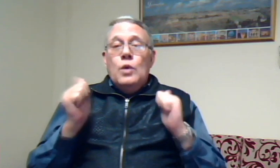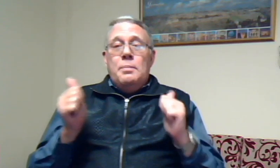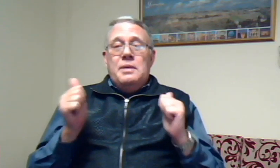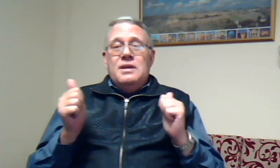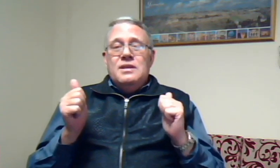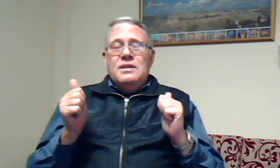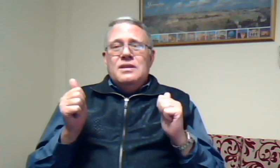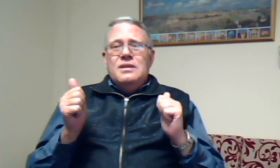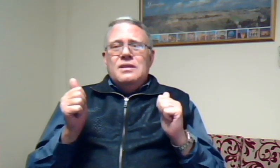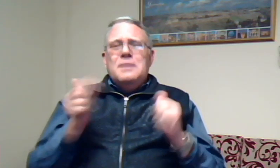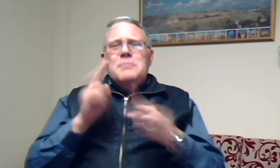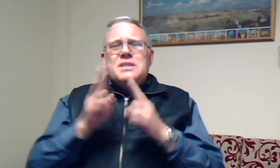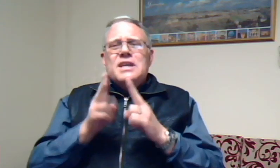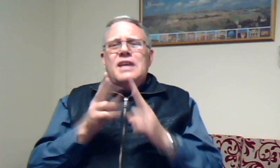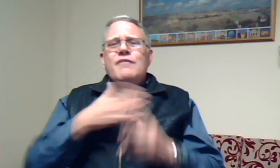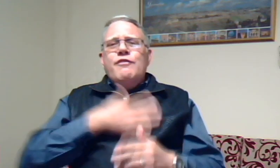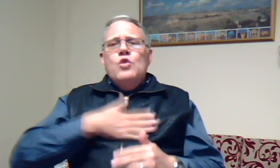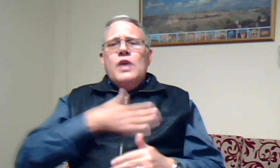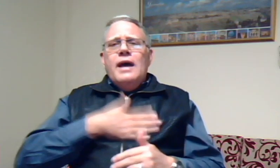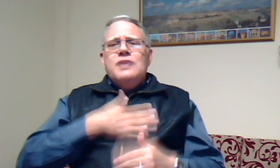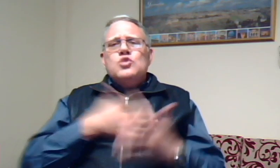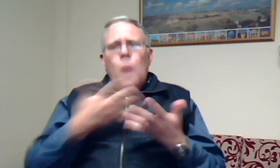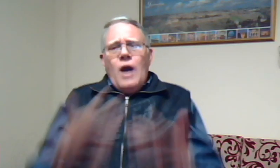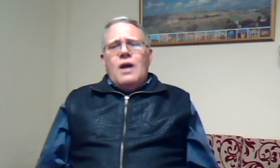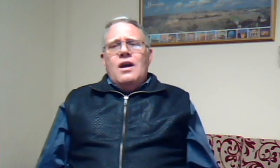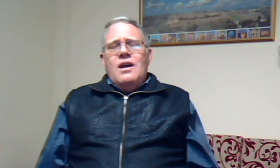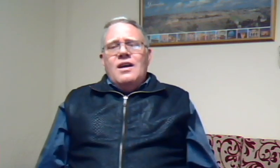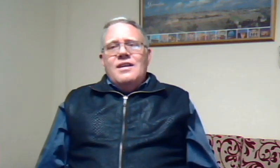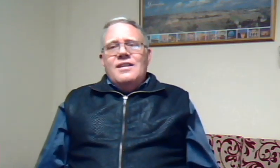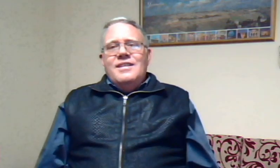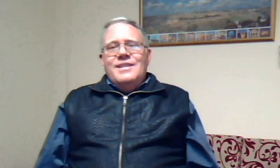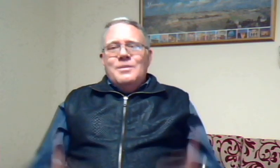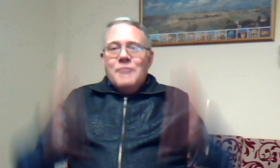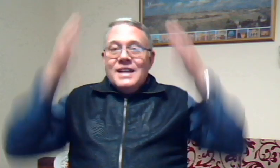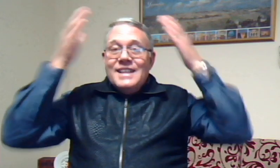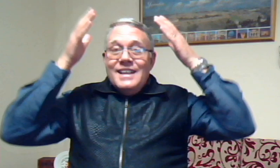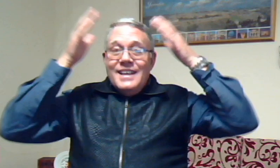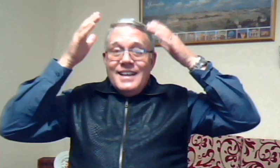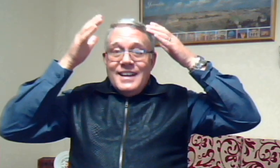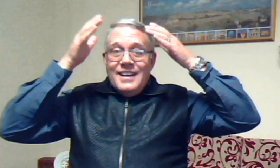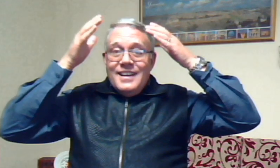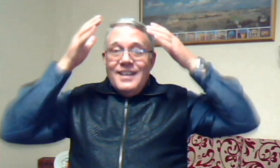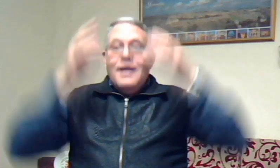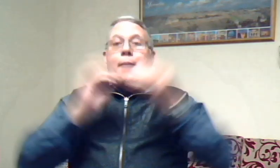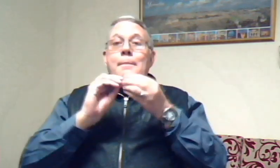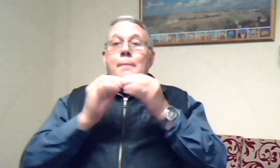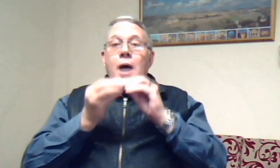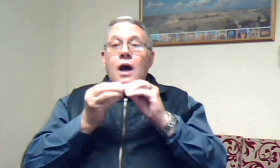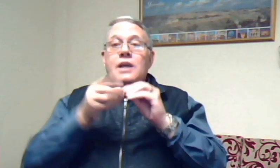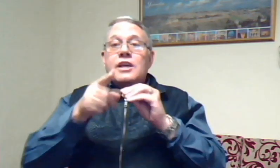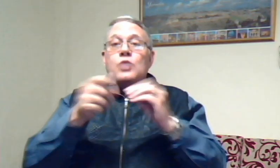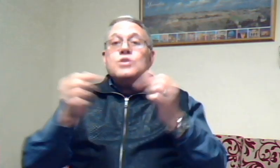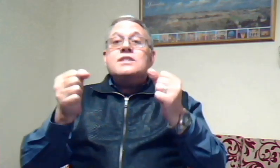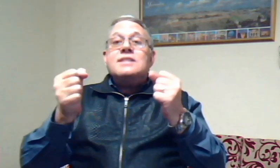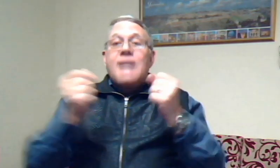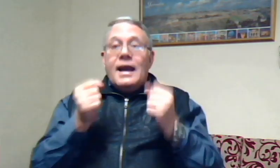miskien voel jy swak maar die Heere maak jou sterk